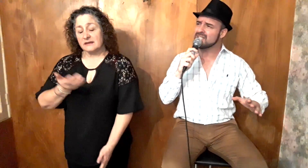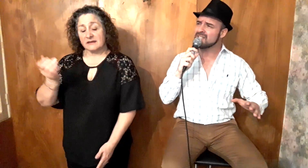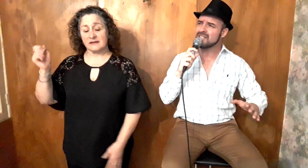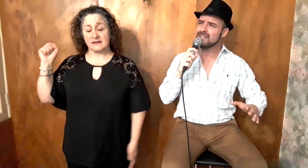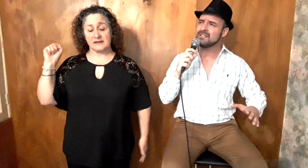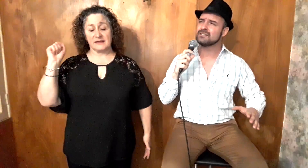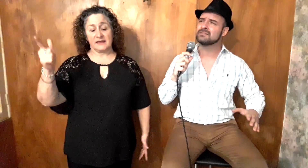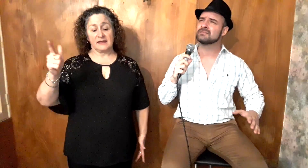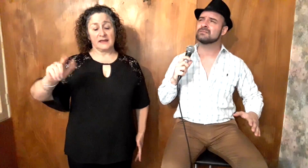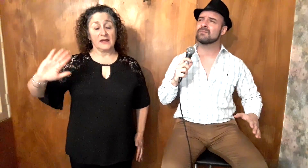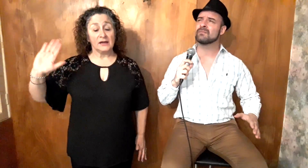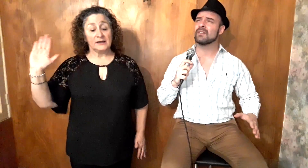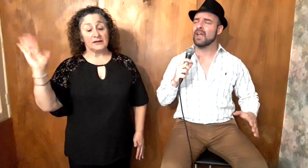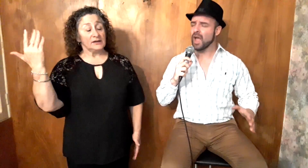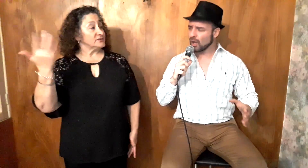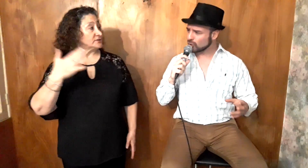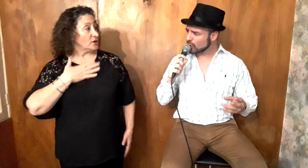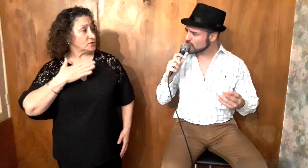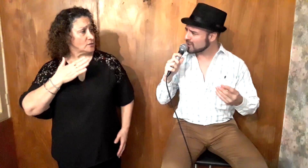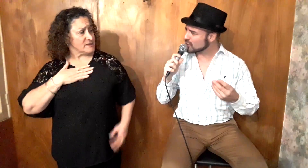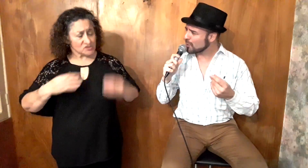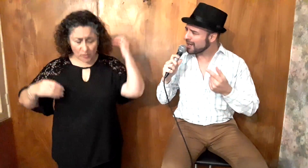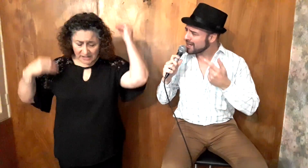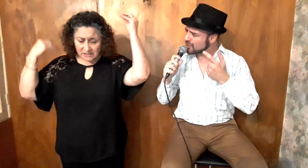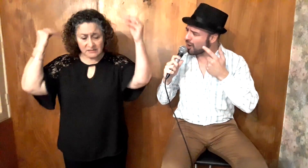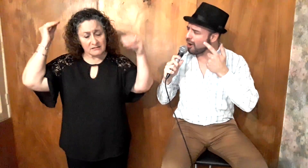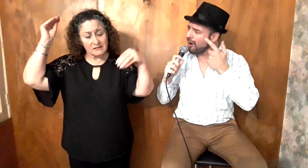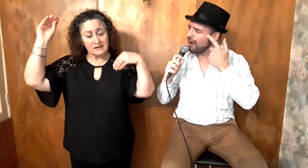todos mis sueños